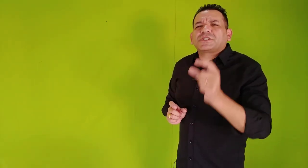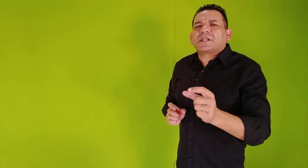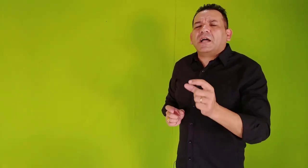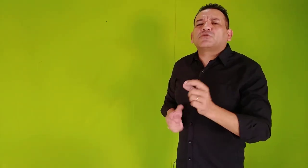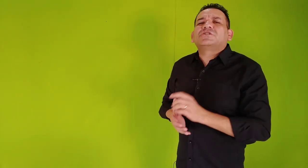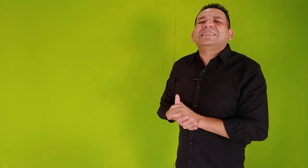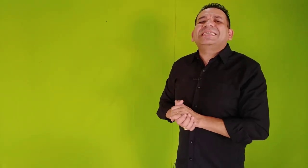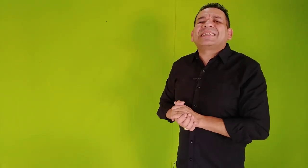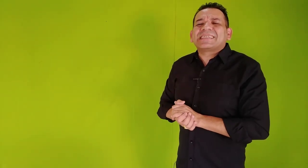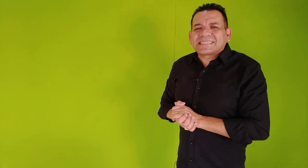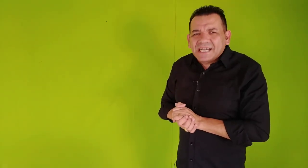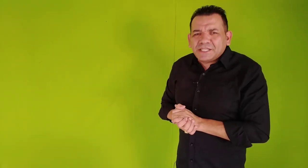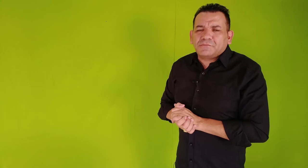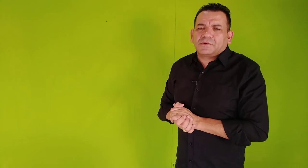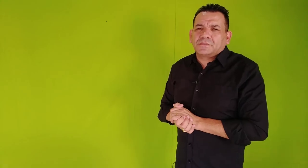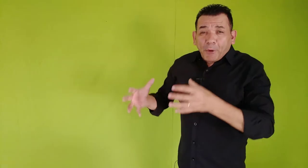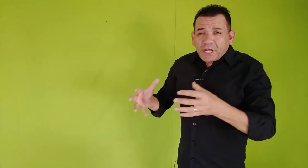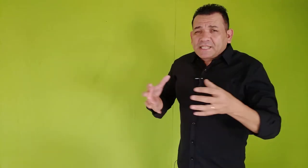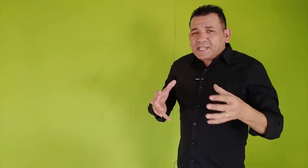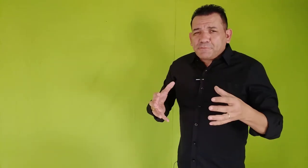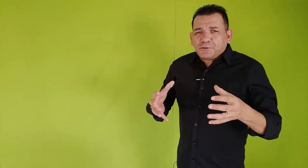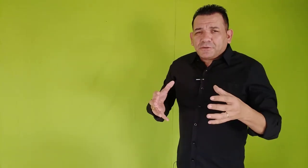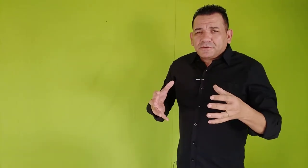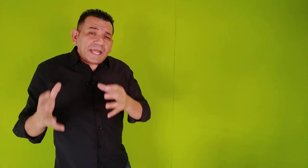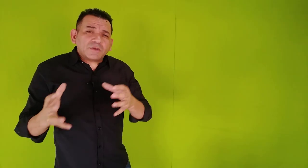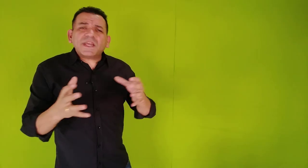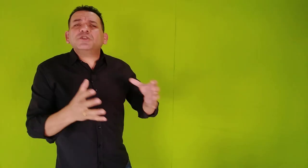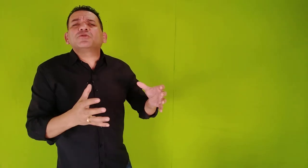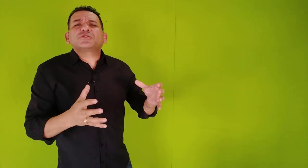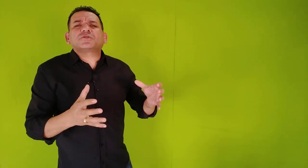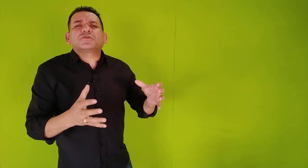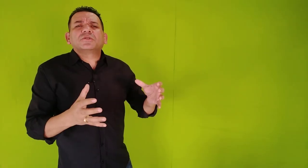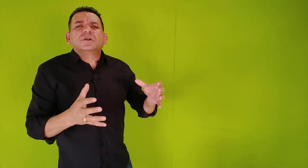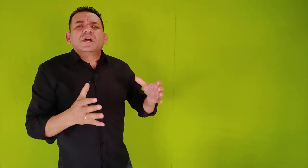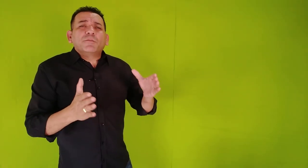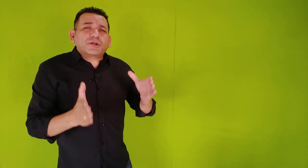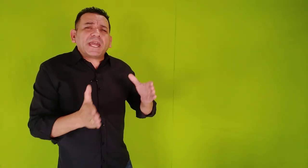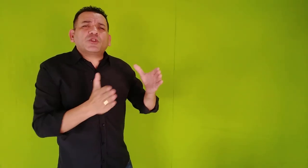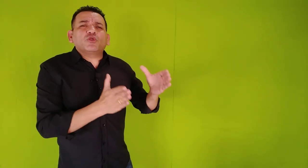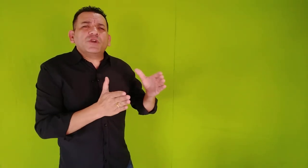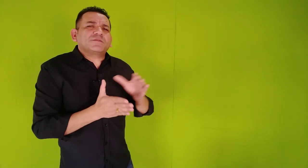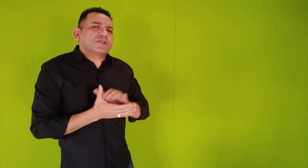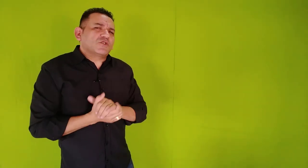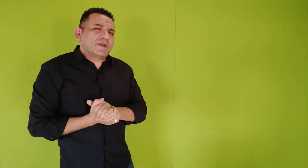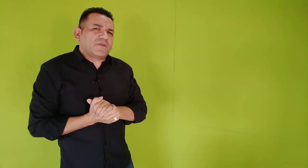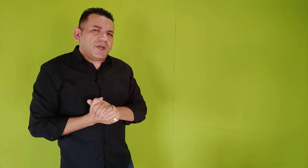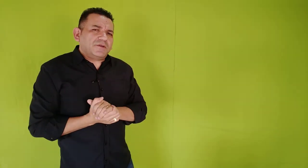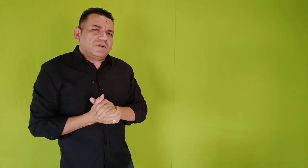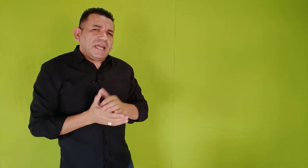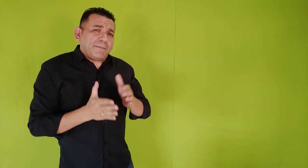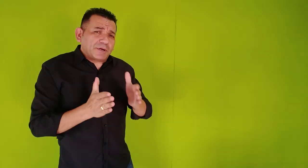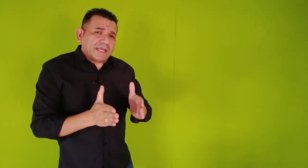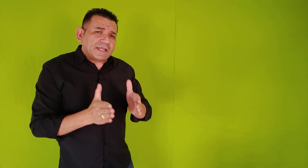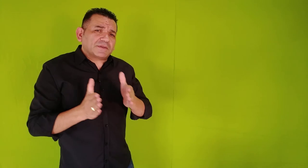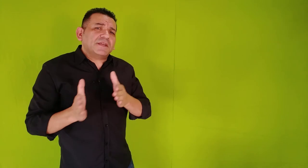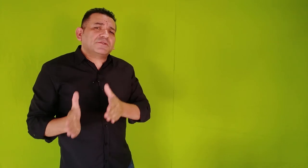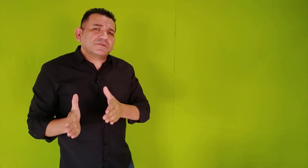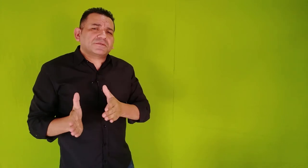estado de desânimo. Por exemplo, Deus é injusto. Por que tudo isso me sobreveio? É porque Deus é injusto.